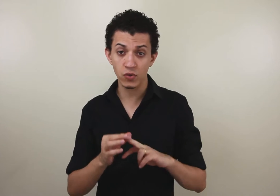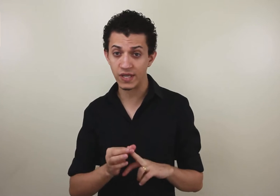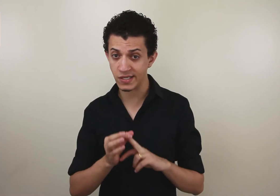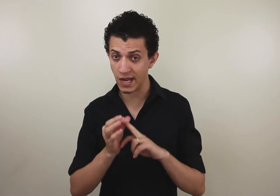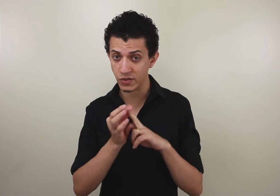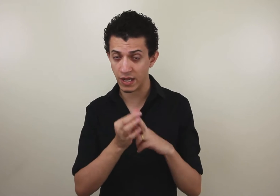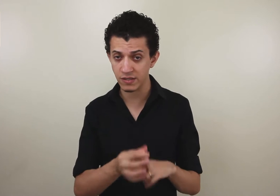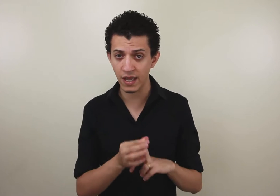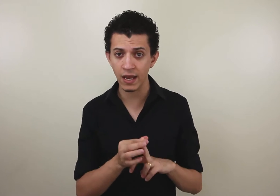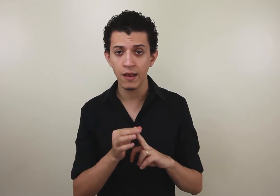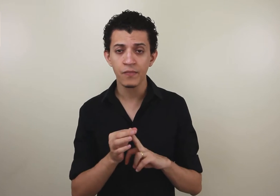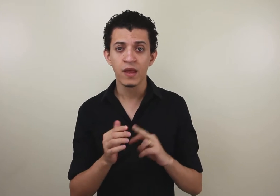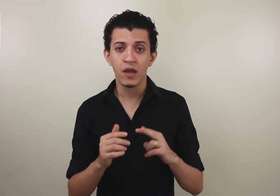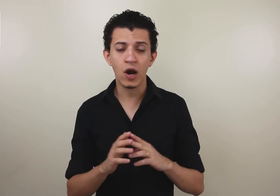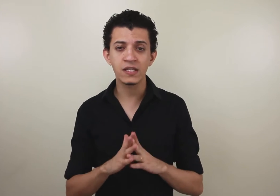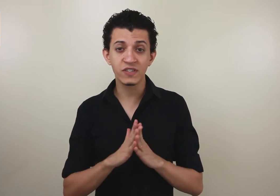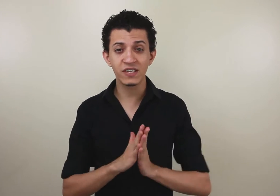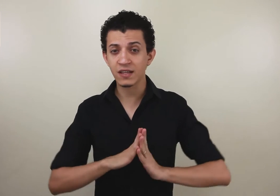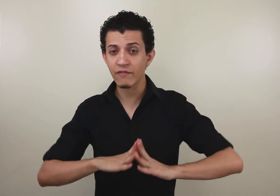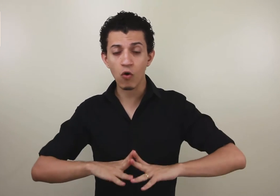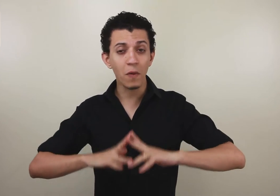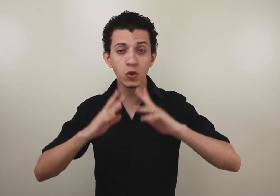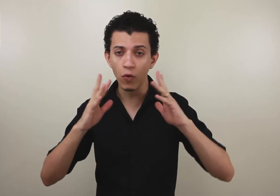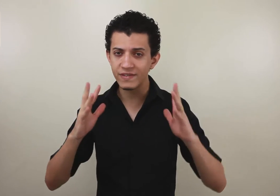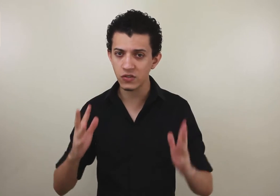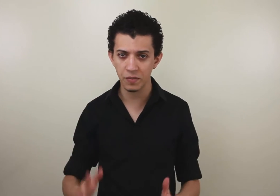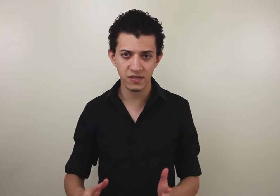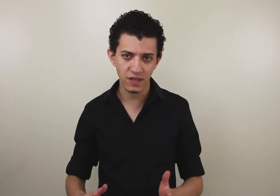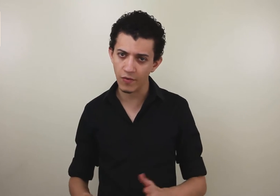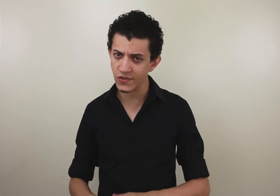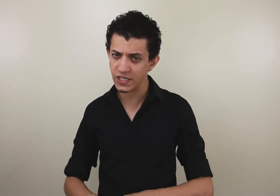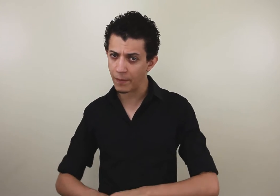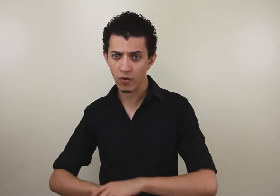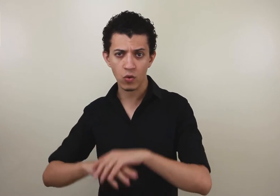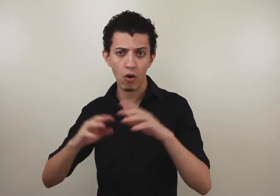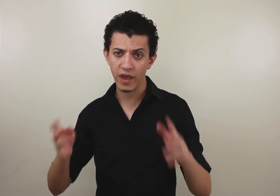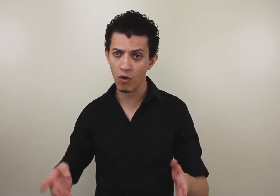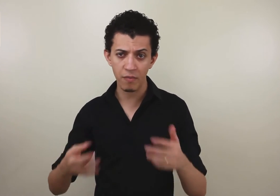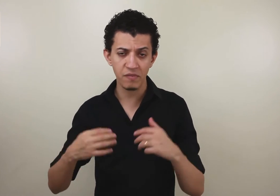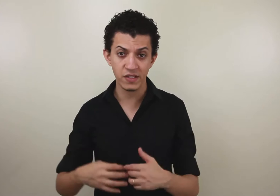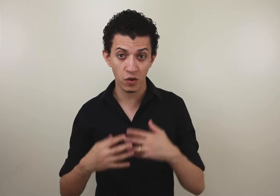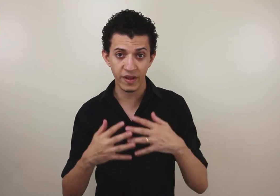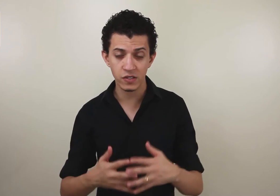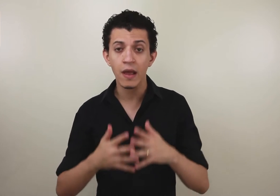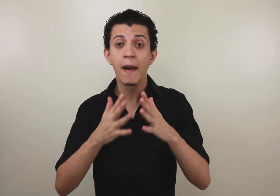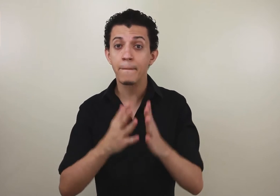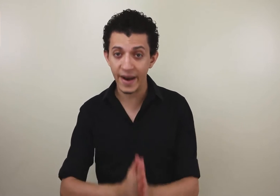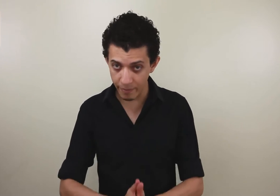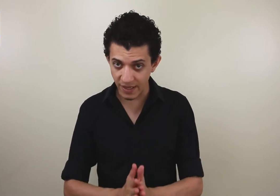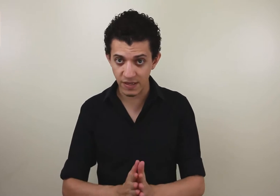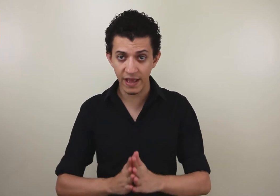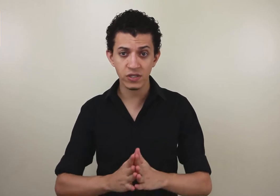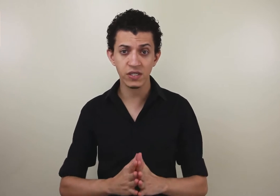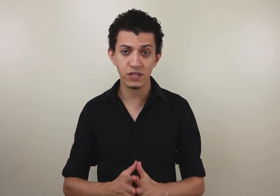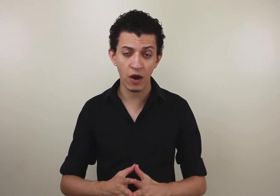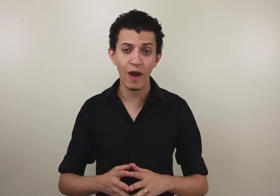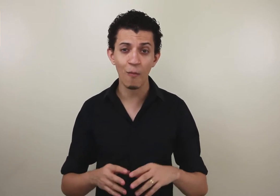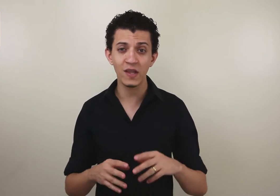conceitos relacionados a ele. E, olha, se você já teve alguma dúvida sobre esse sinal, se você já perguntou a alguém ou a mim mesmo sobre isso, parabéns. Esse sinal, realmente,